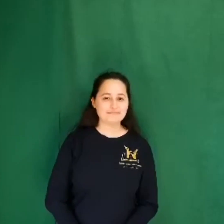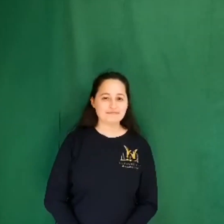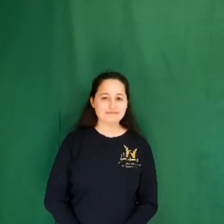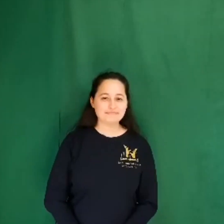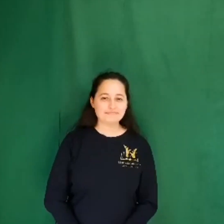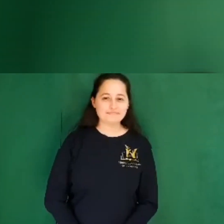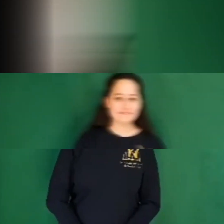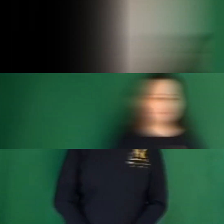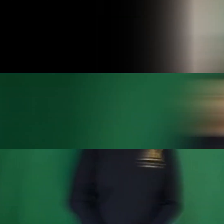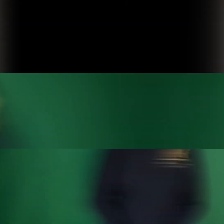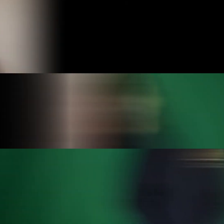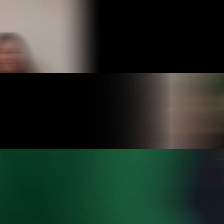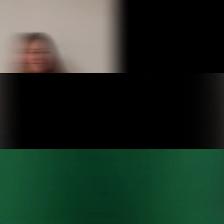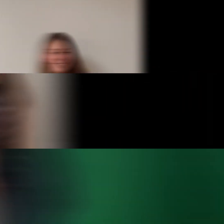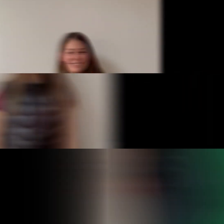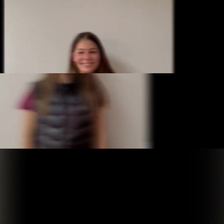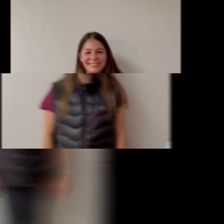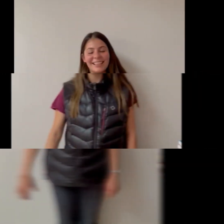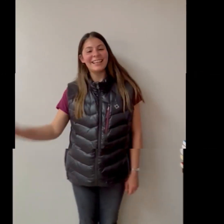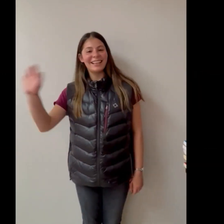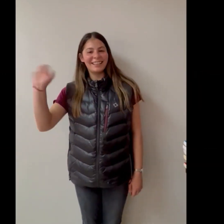tantas cosas por vivir